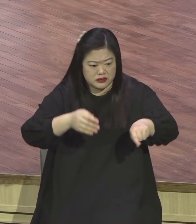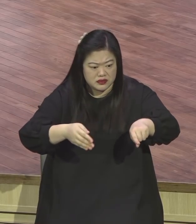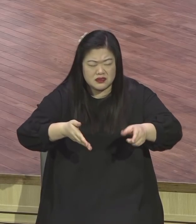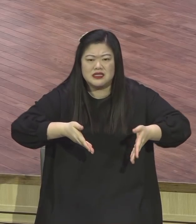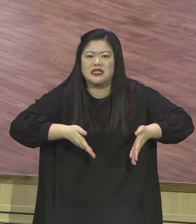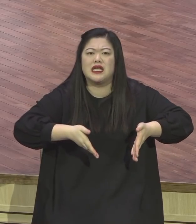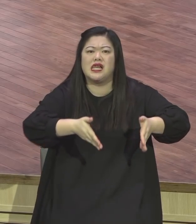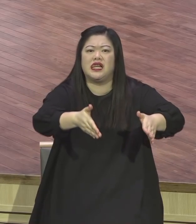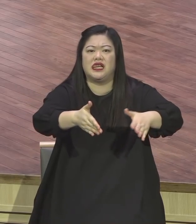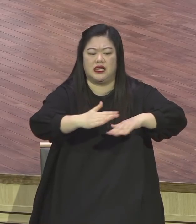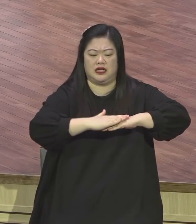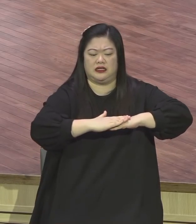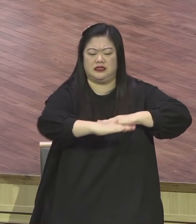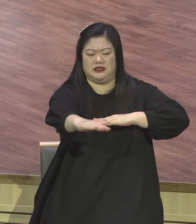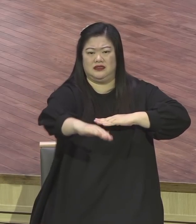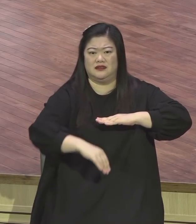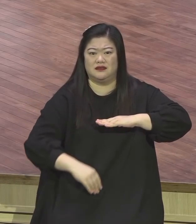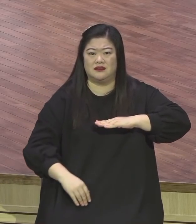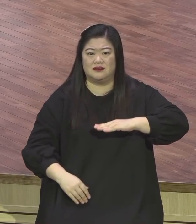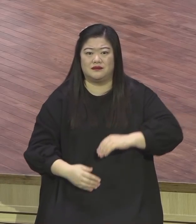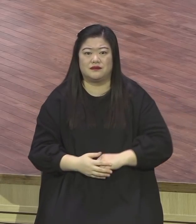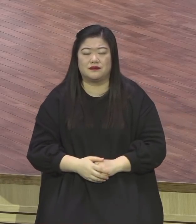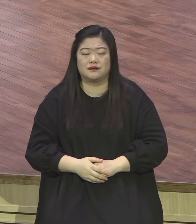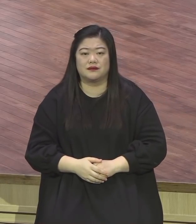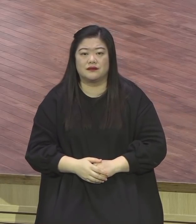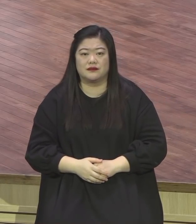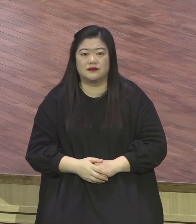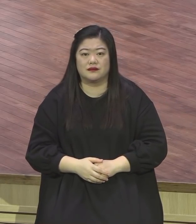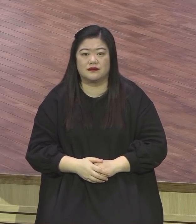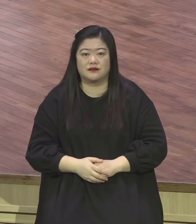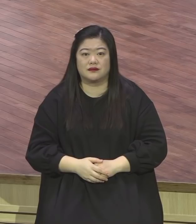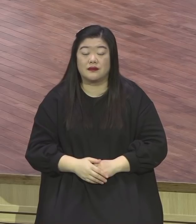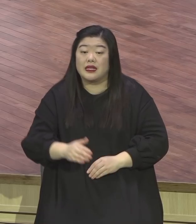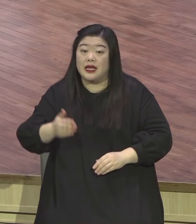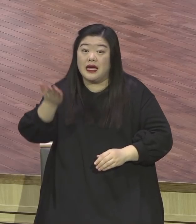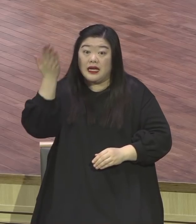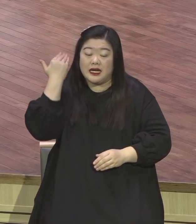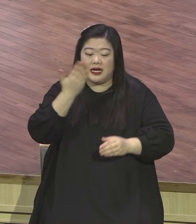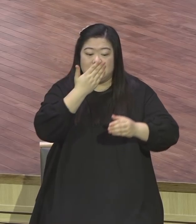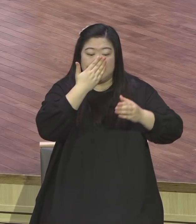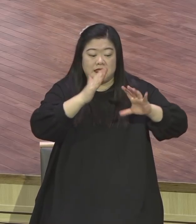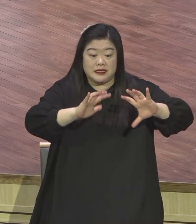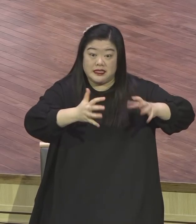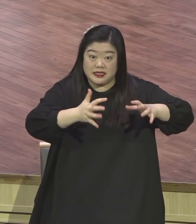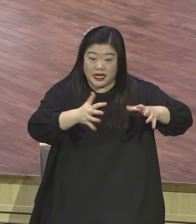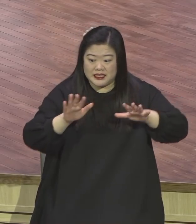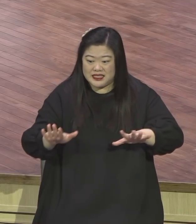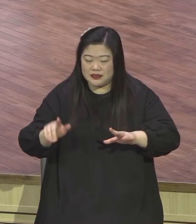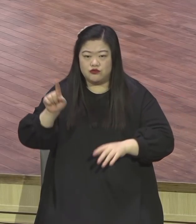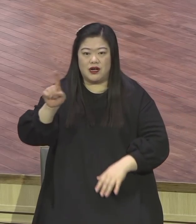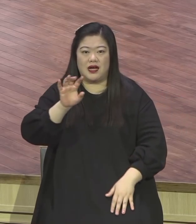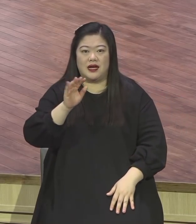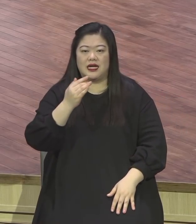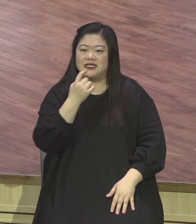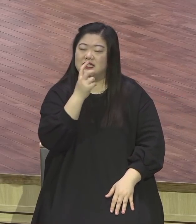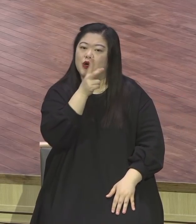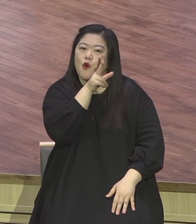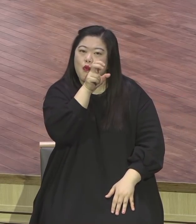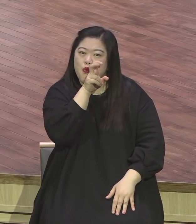당시에 예수님 당시 농지는요. 농지는 지금처럼 우리나라처럼 아주 정리가 착착끼리 잘